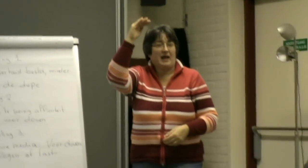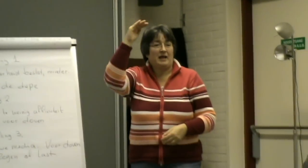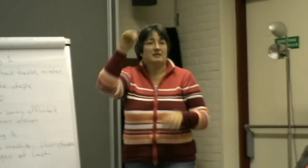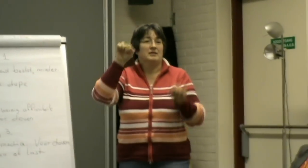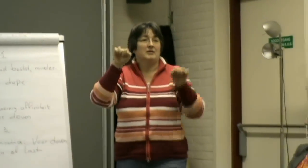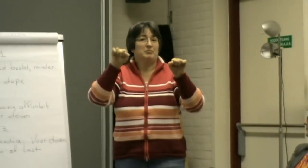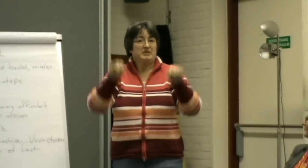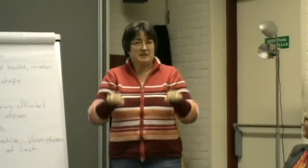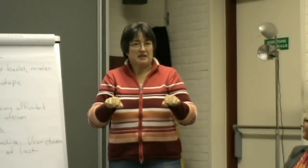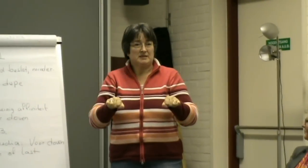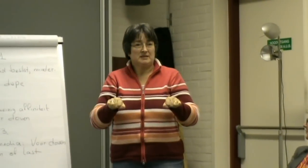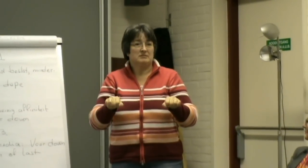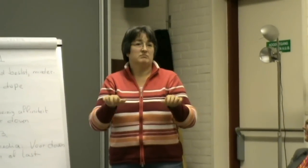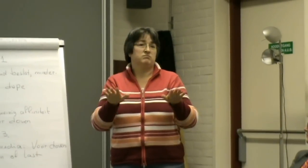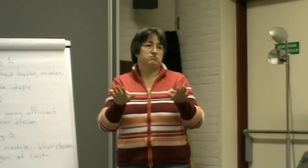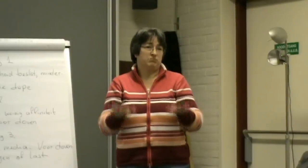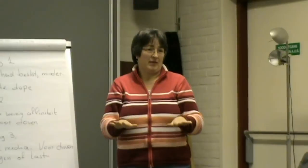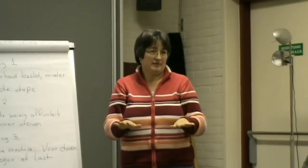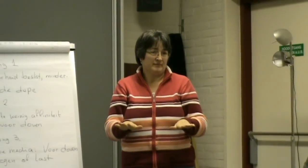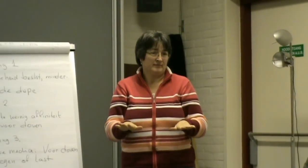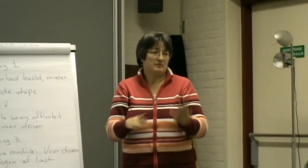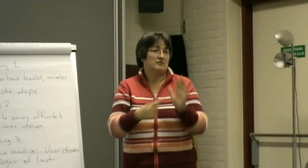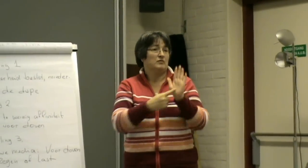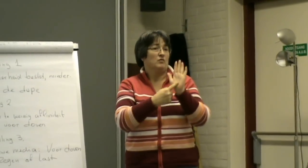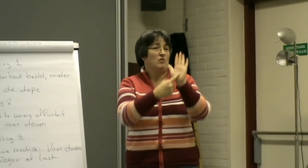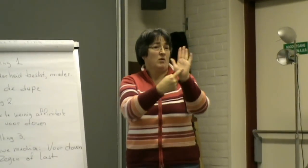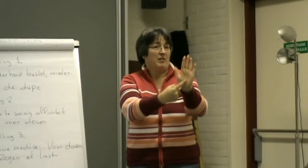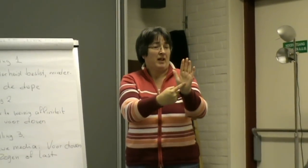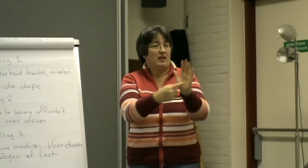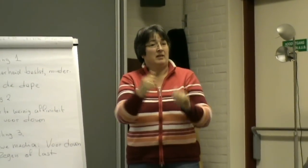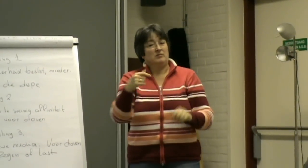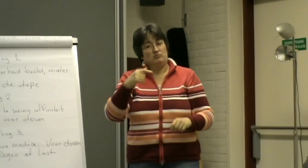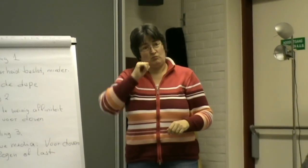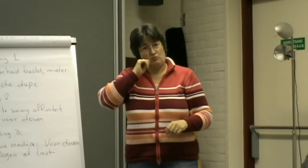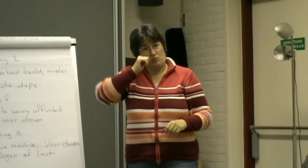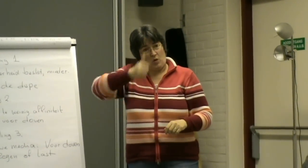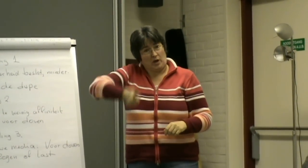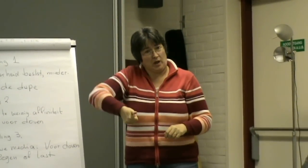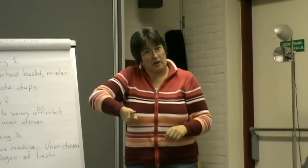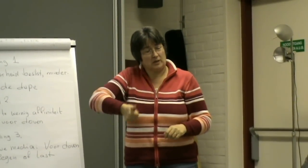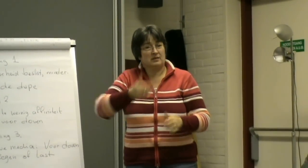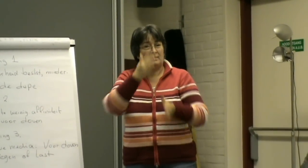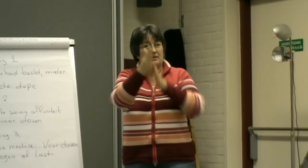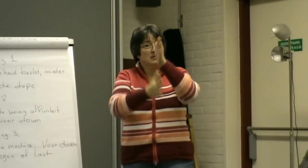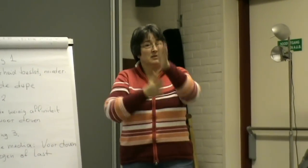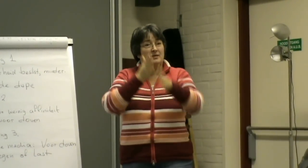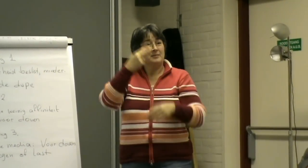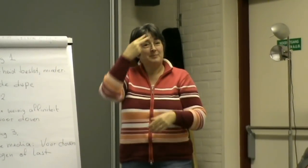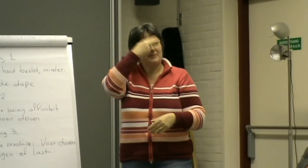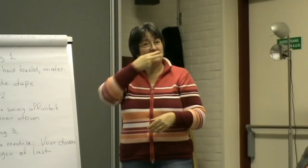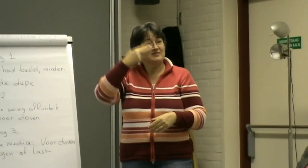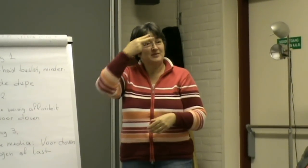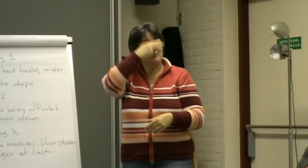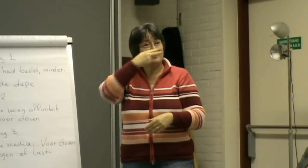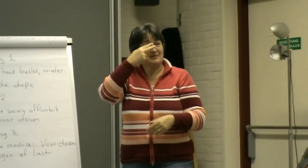de meerderheid beslist. Dat blijft, als voorbeeld, morgen. De